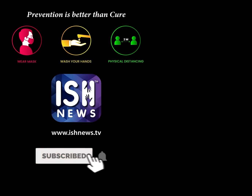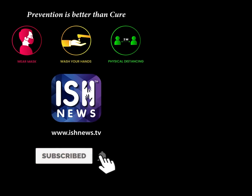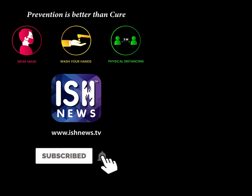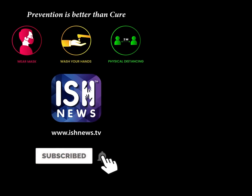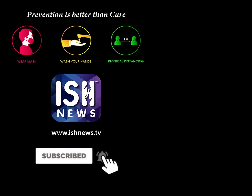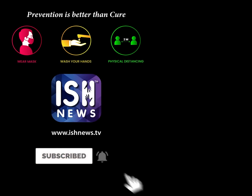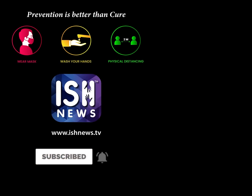झाल